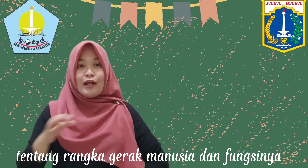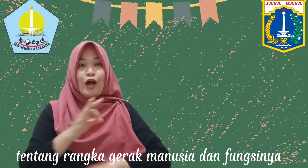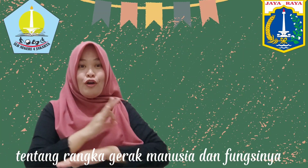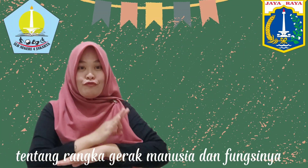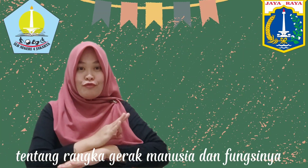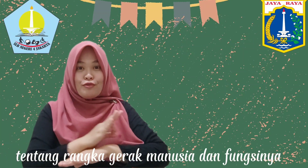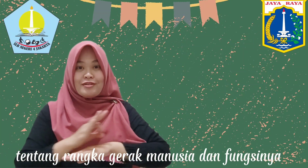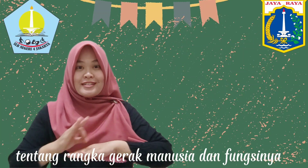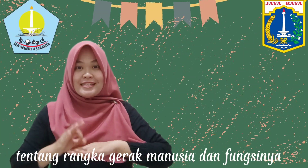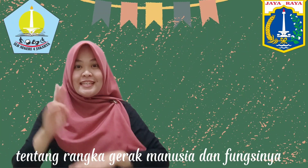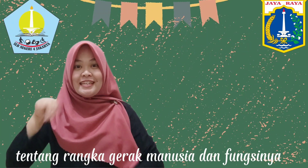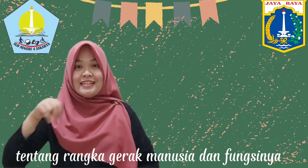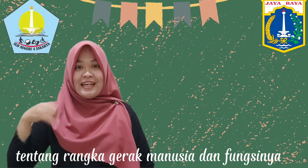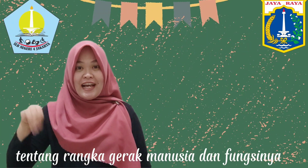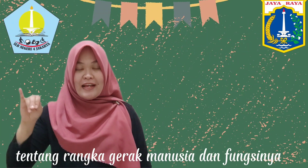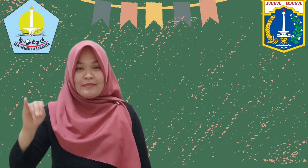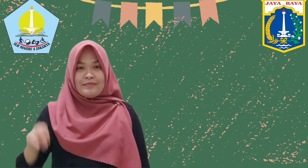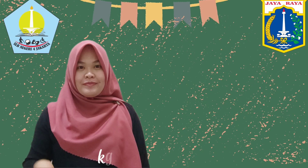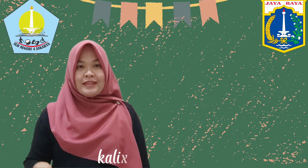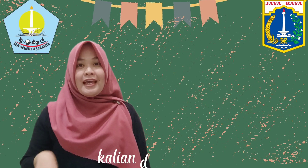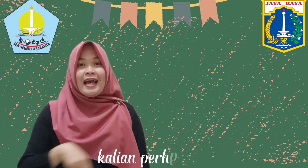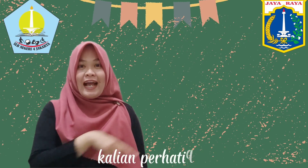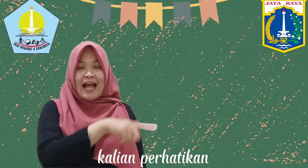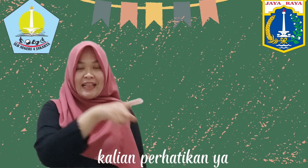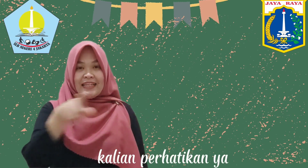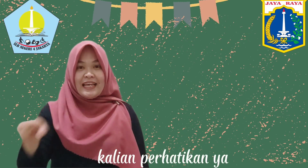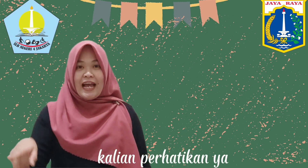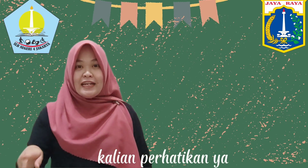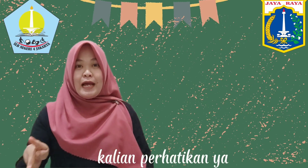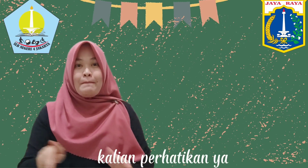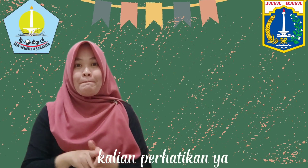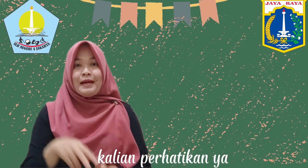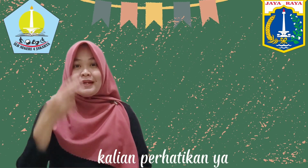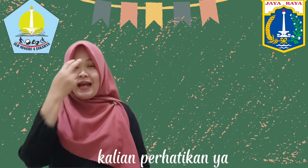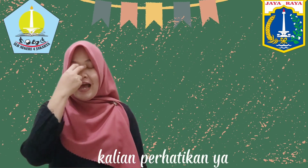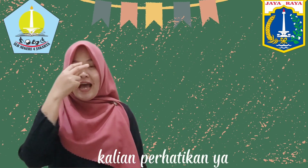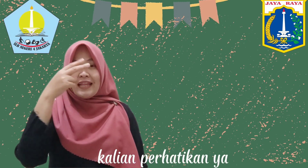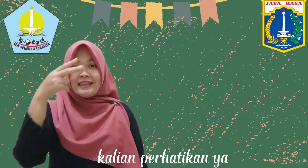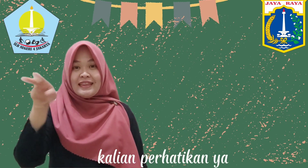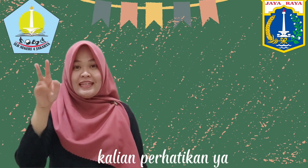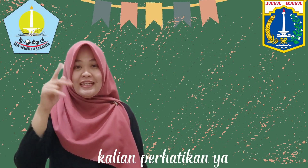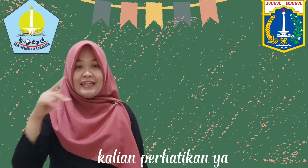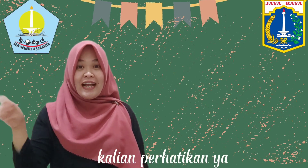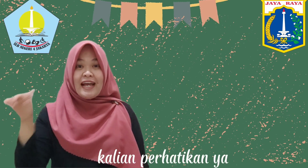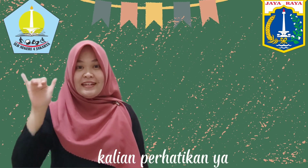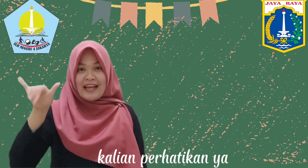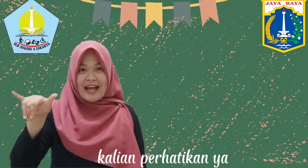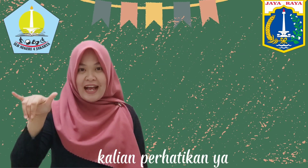fungsinya Kalian perhatikan ya